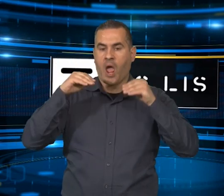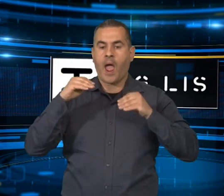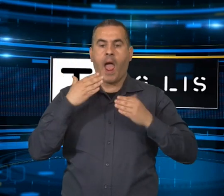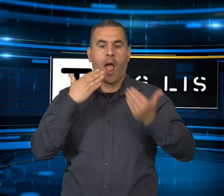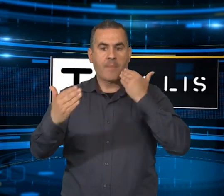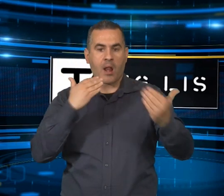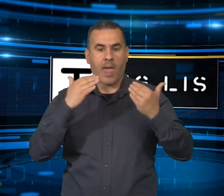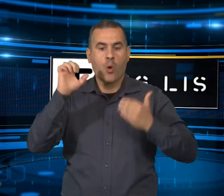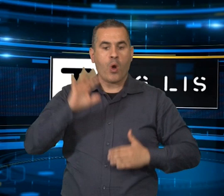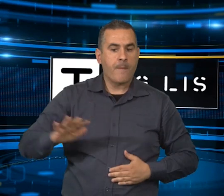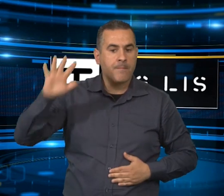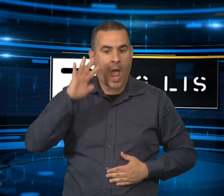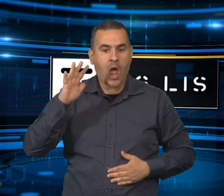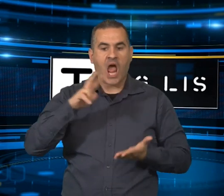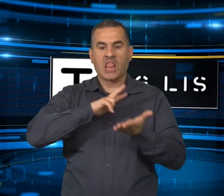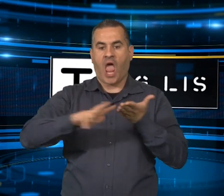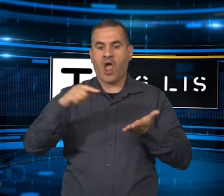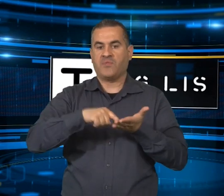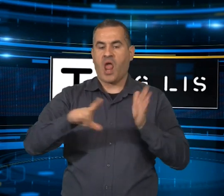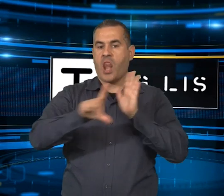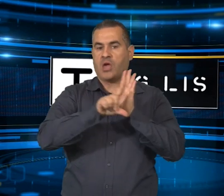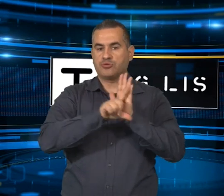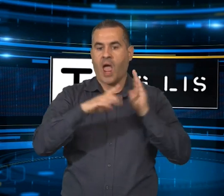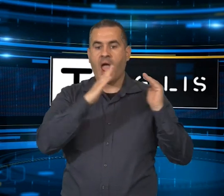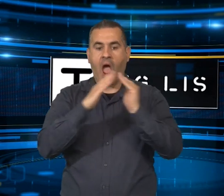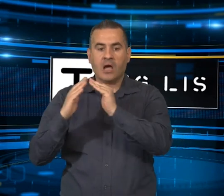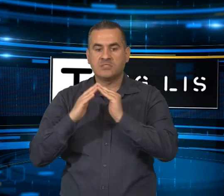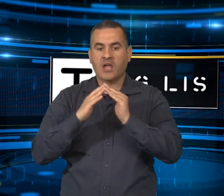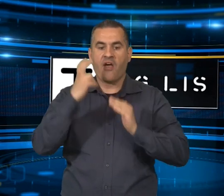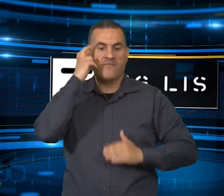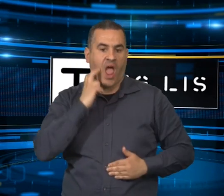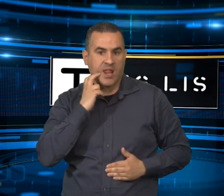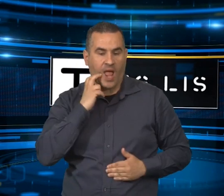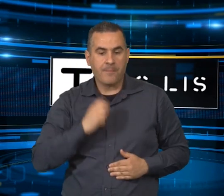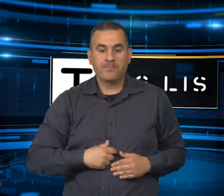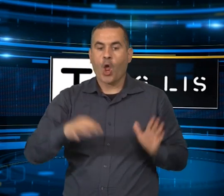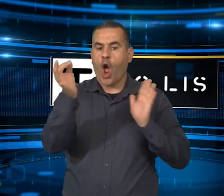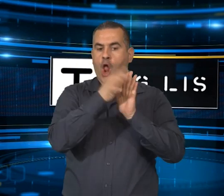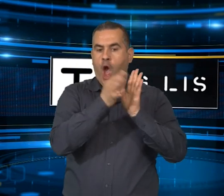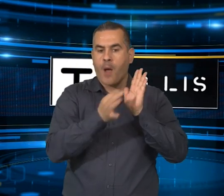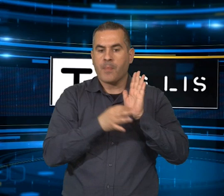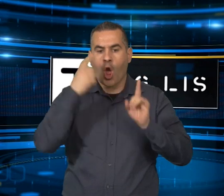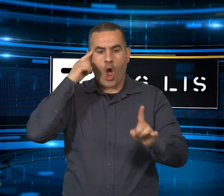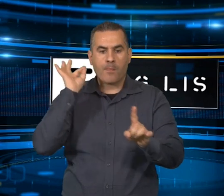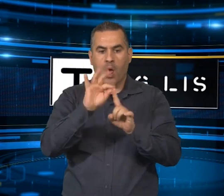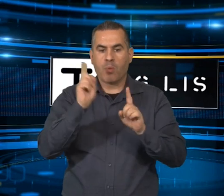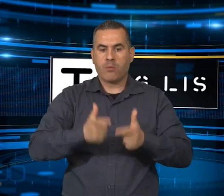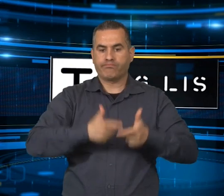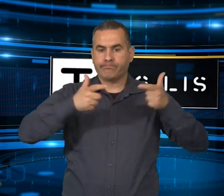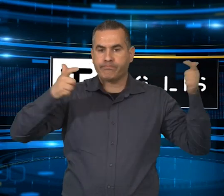per ridurre il consumo energetico e l'emissione di gas serra nel settore di dirizio, prevede che tutti gli edifici residenziali europei debbano raggiungere la